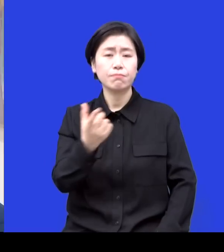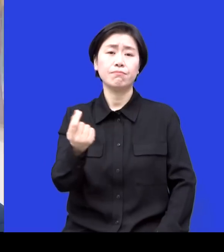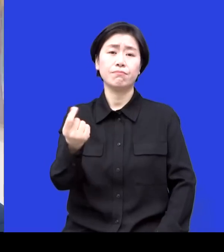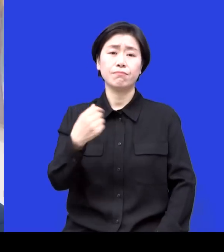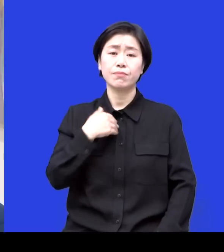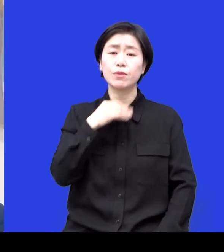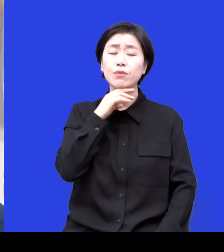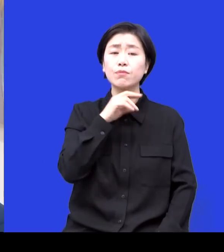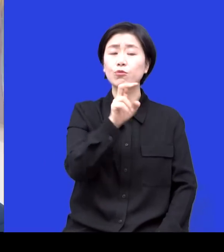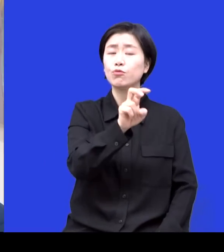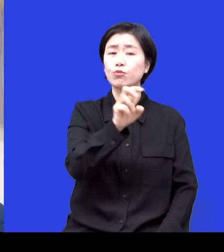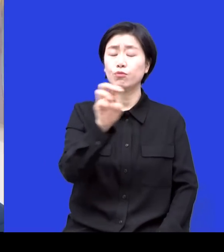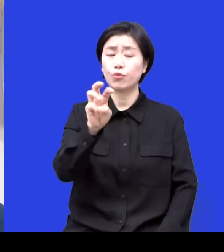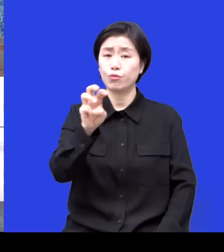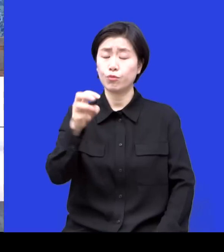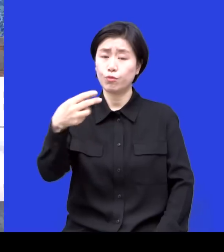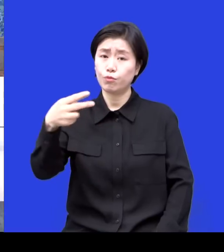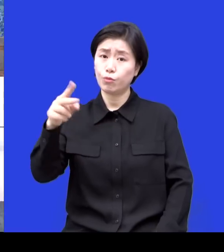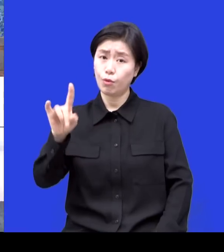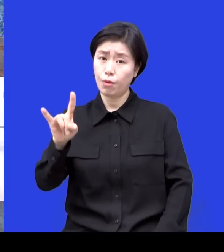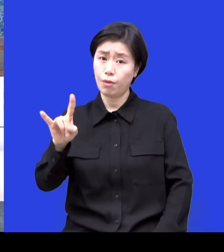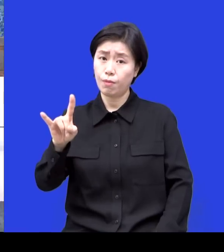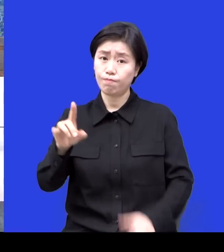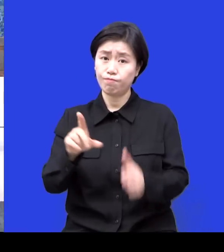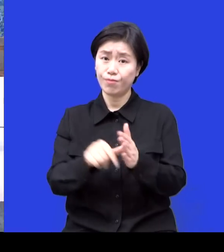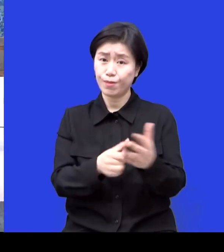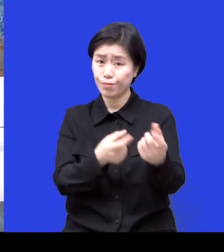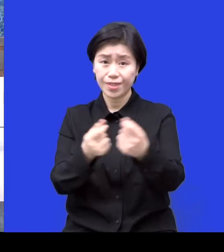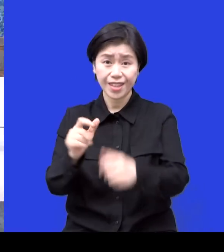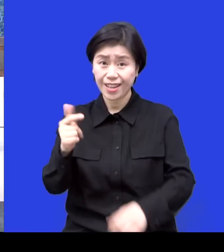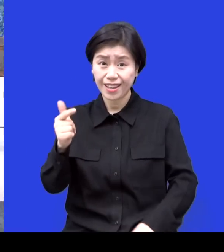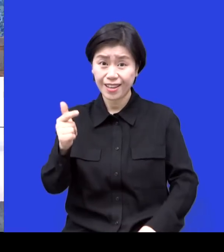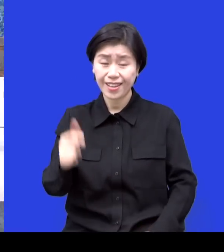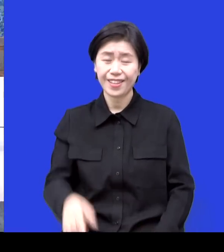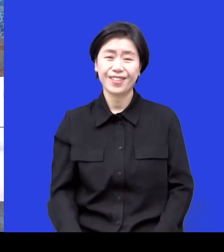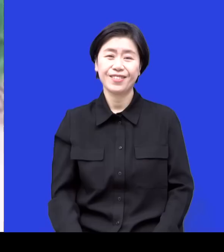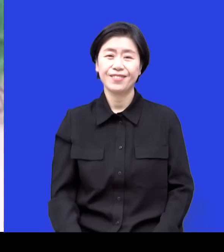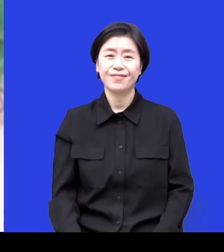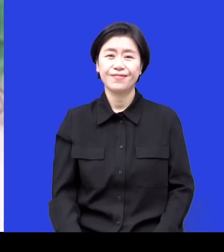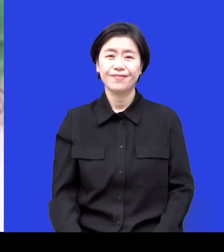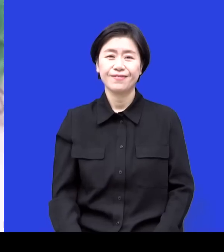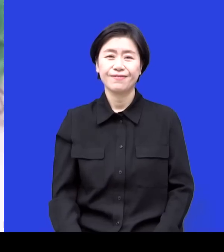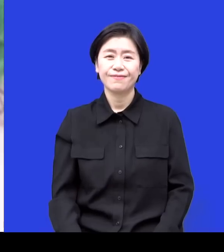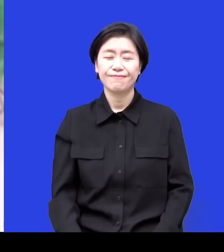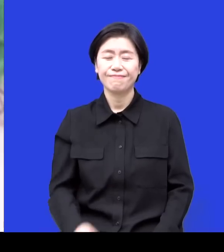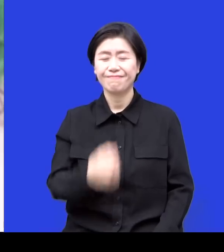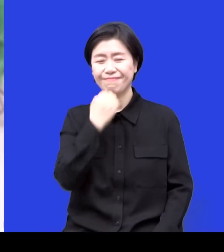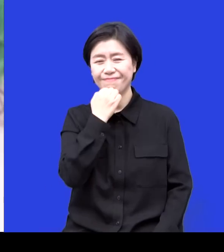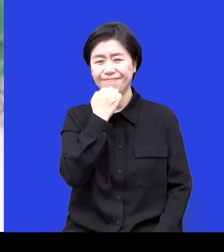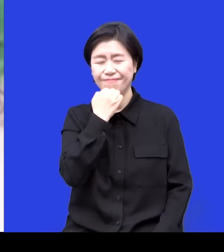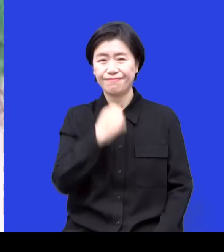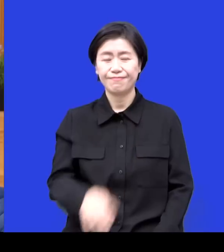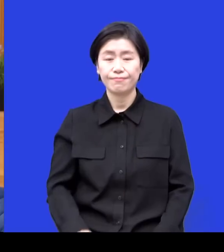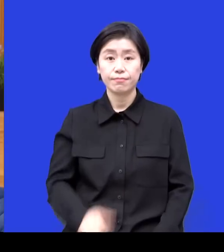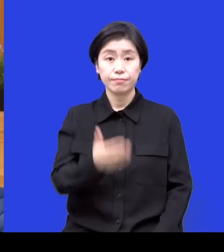많이 뭐 이렇게 활동하잖아요 그렇죠 그 정도 활동을 하고 모태신앙이었는데 클럽